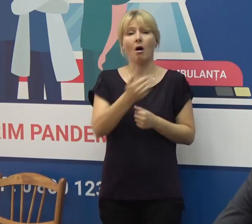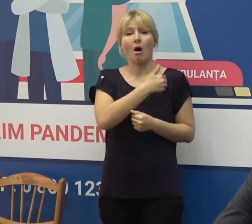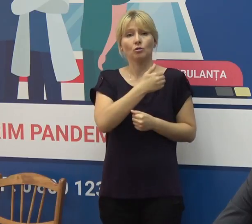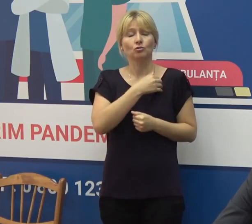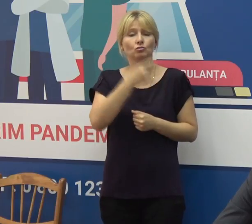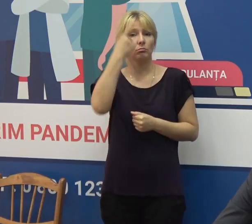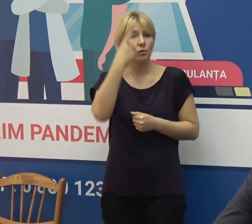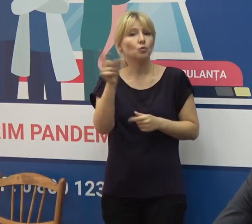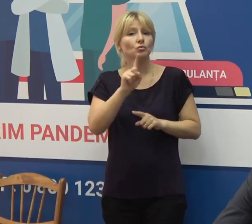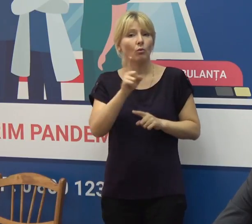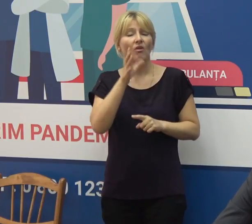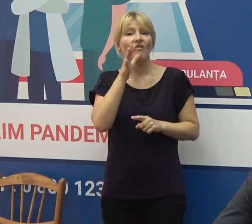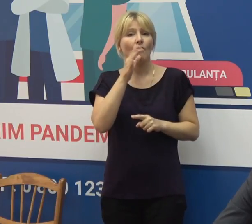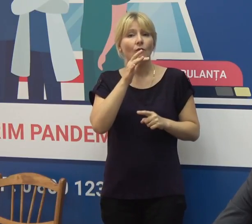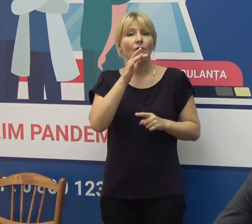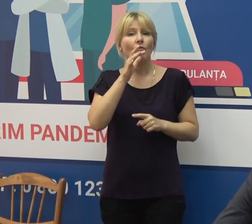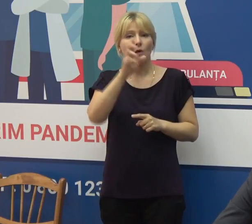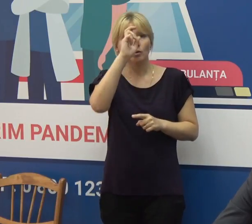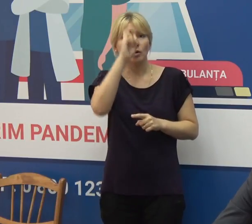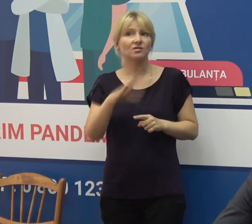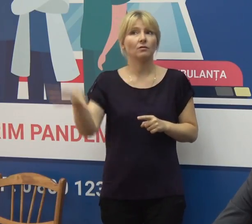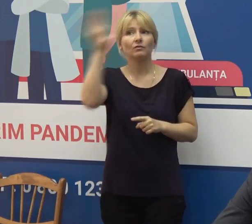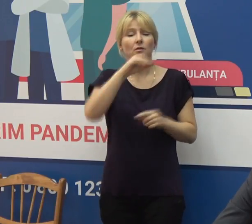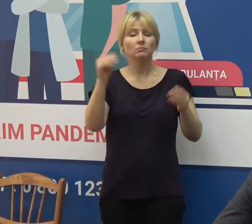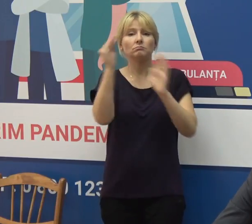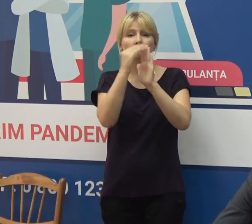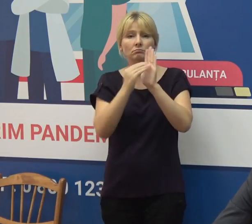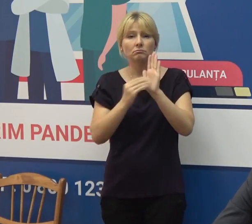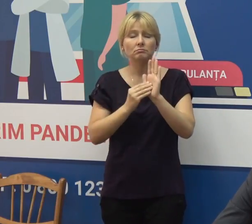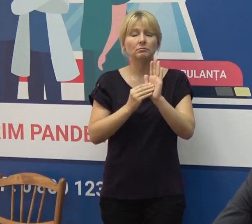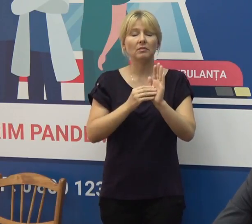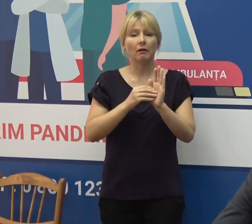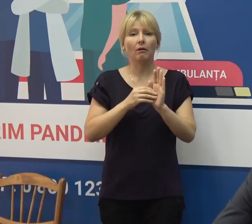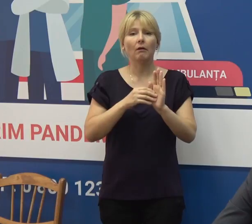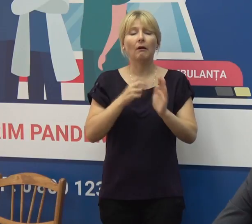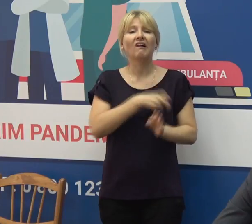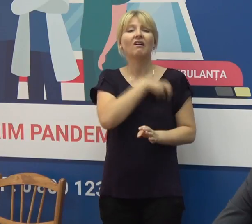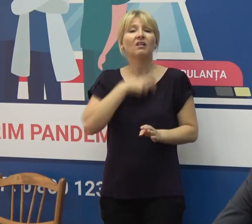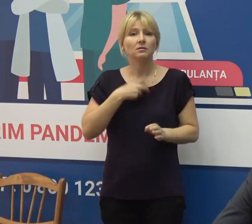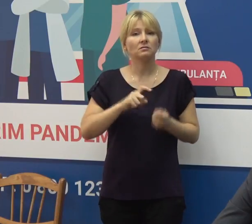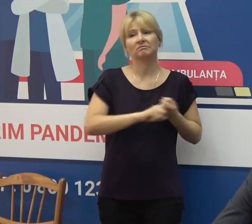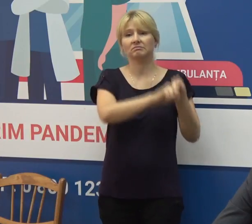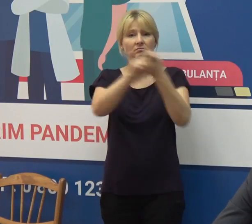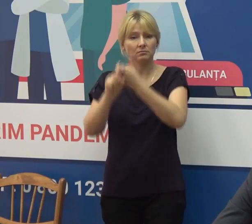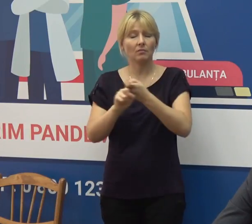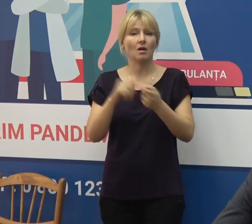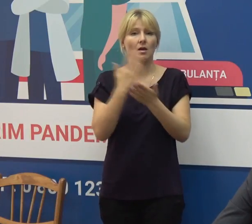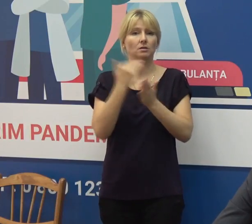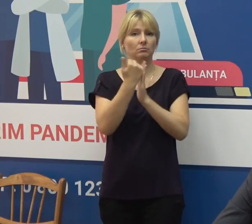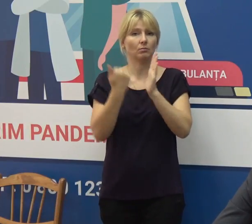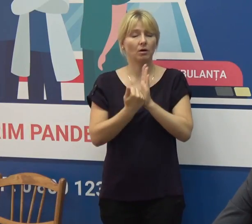ajustări a listei statelor, cu risc purit epidemiologic de transmitere COVID-19, clasificate